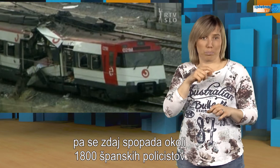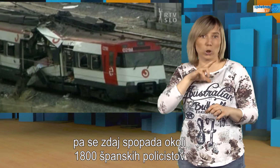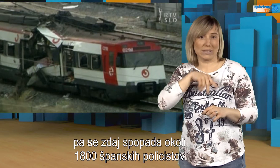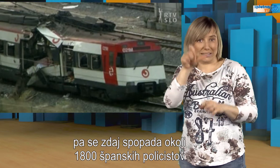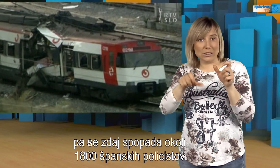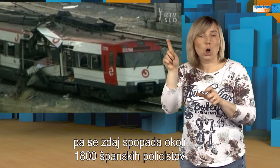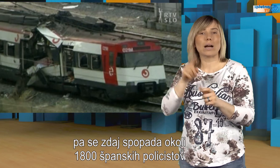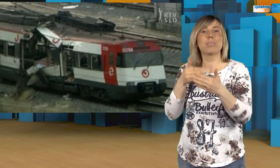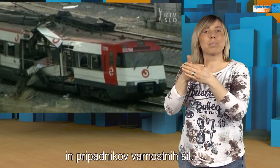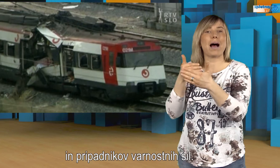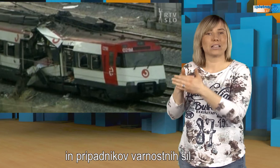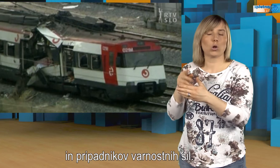pripadnikov varnostnih sil.